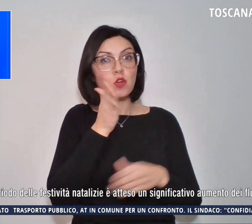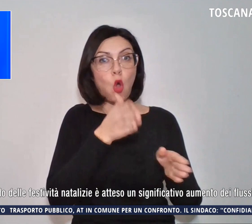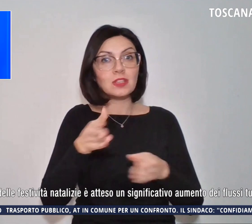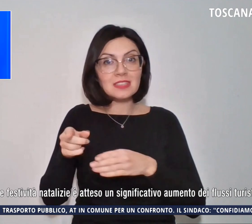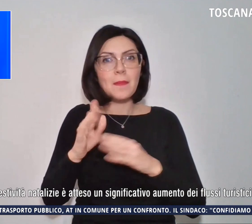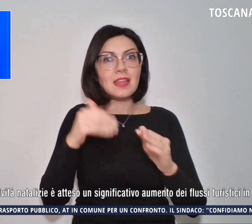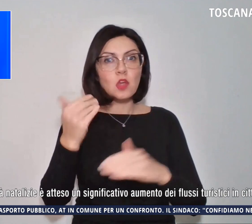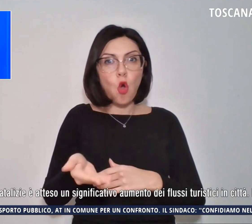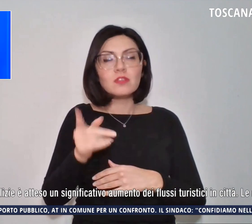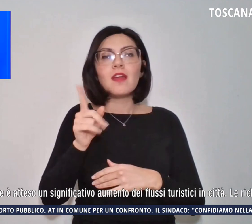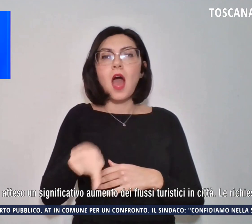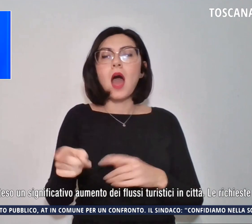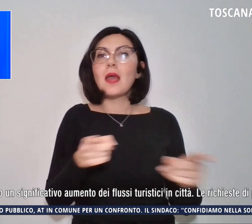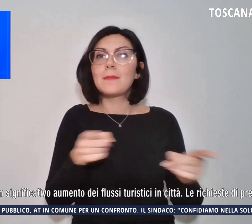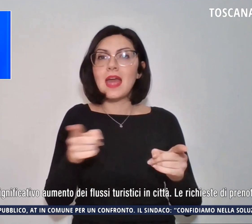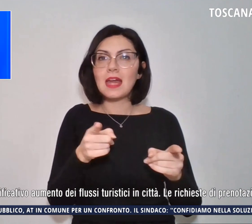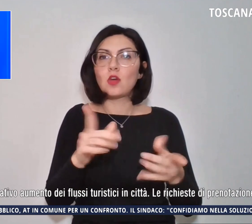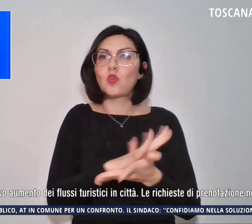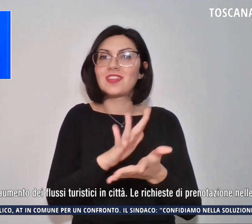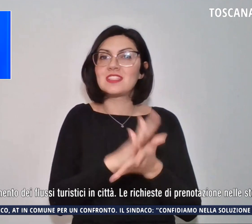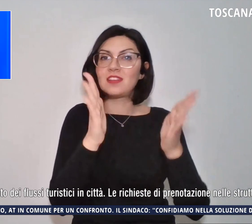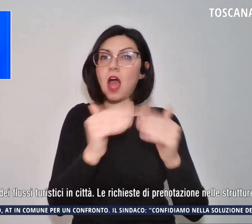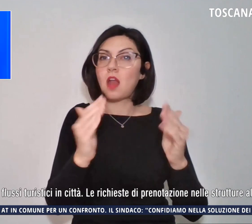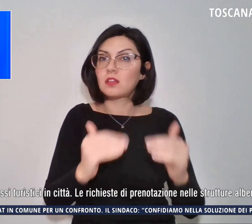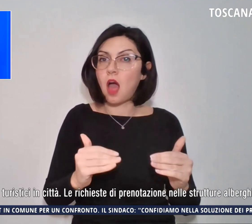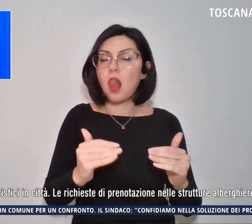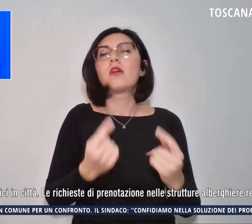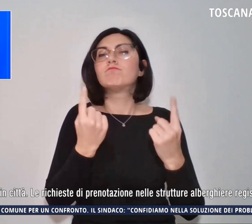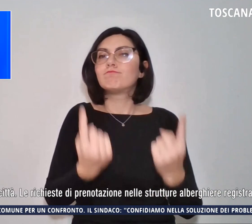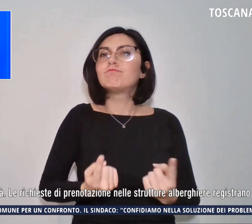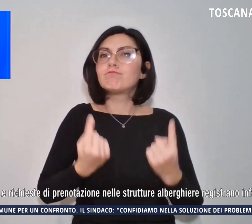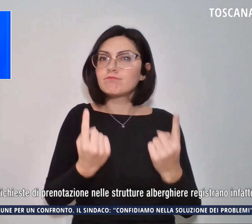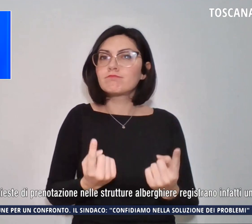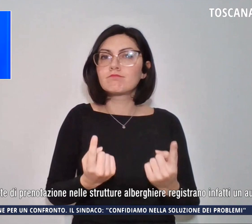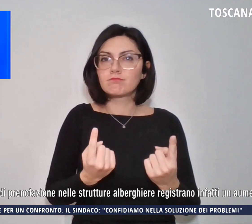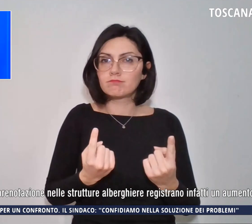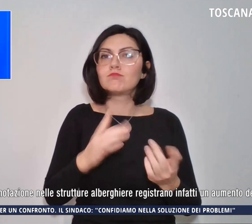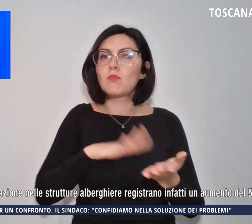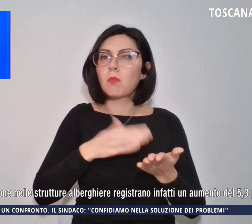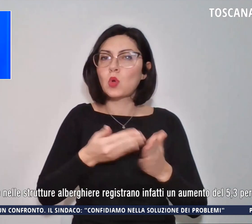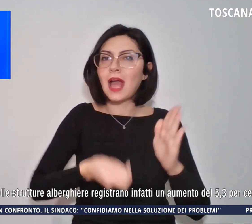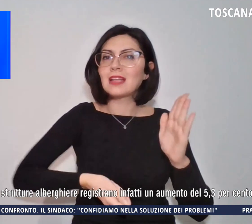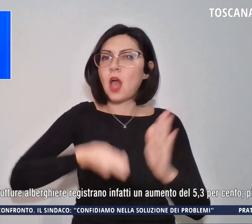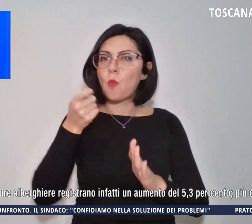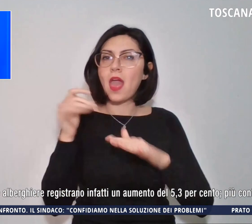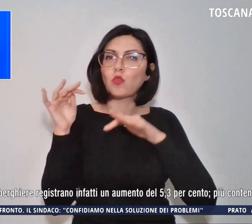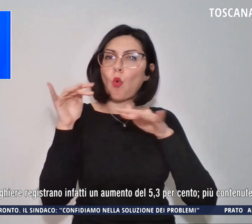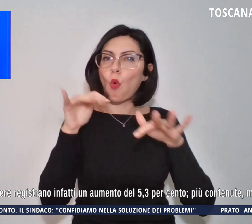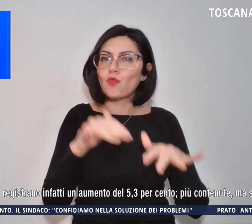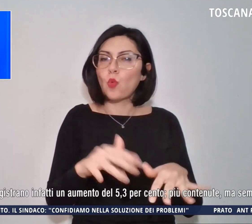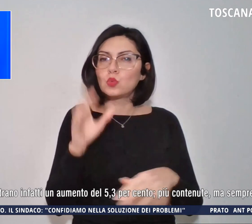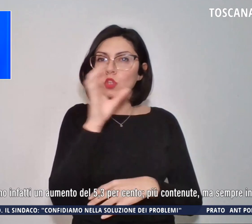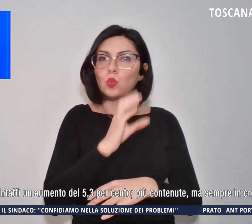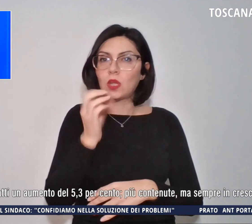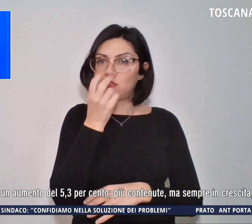periodo delle festività di Natale è atteso un importante aumento dei flussi turistici a